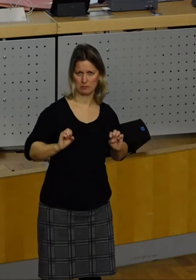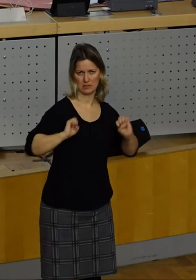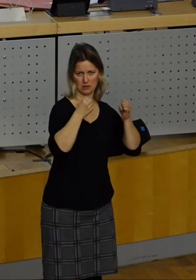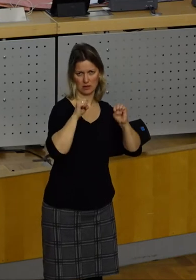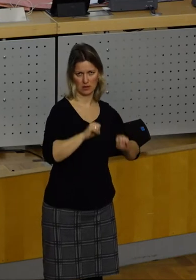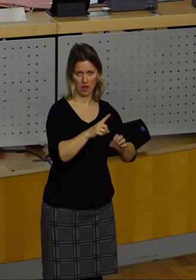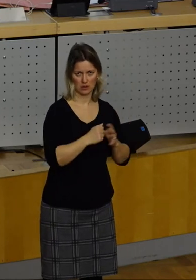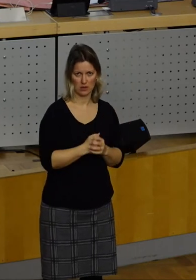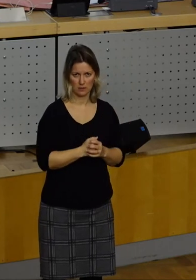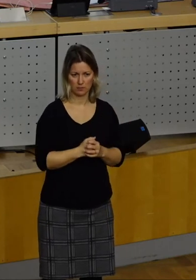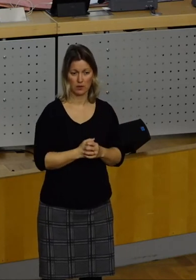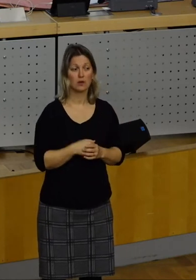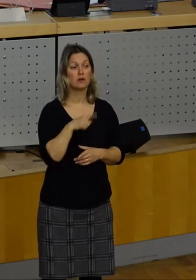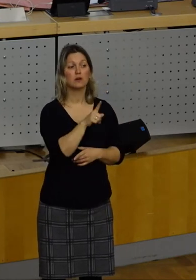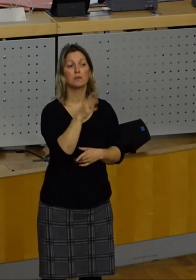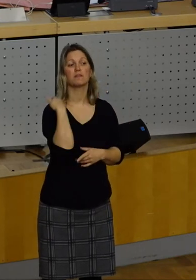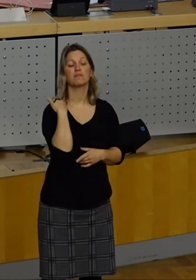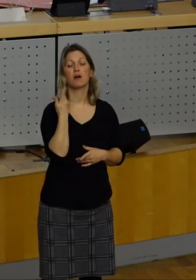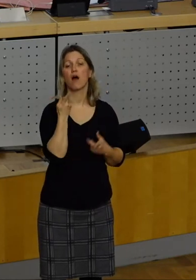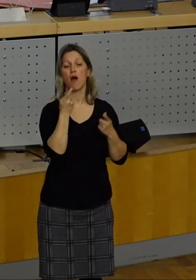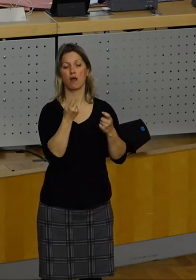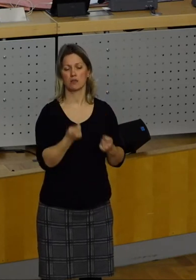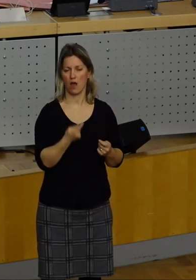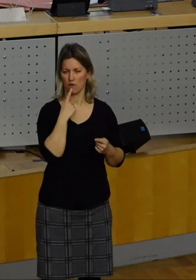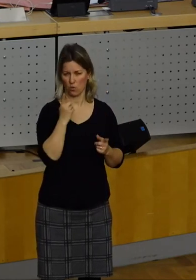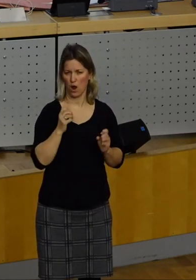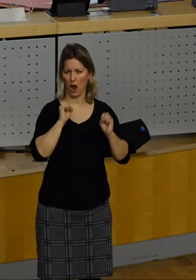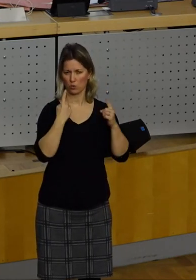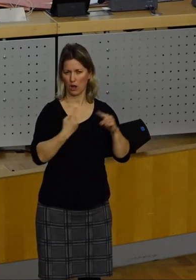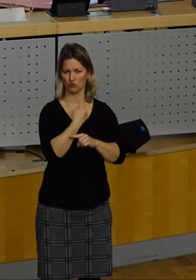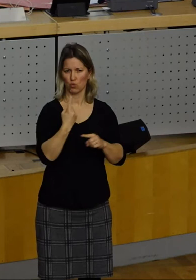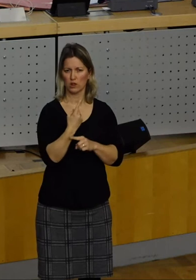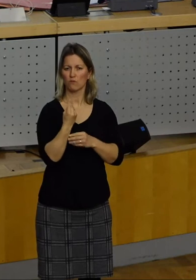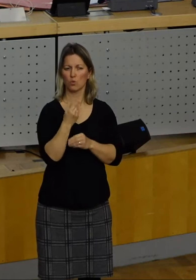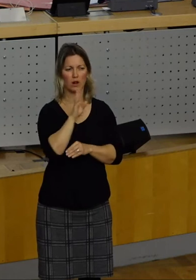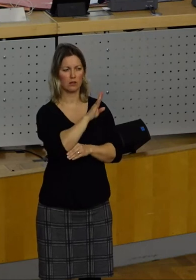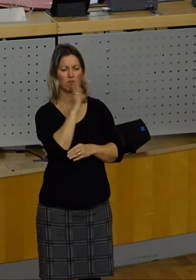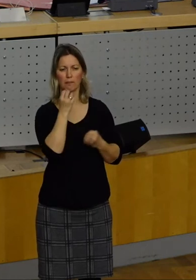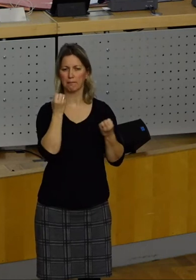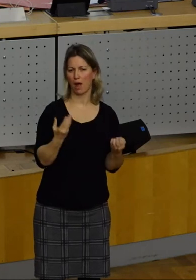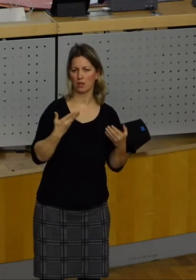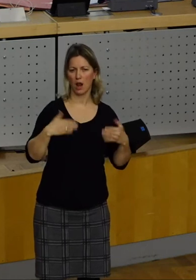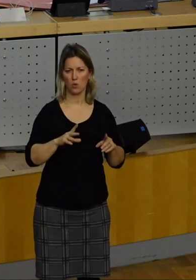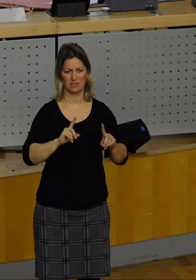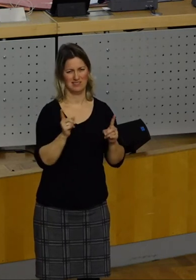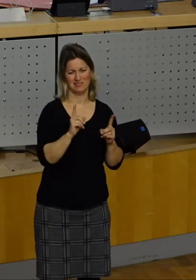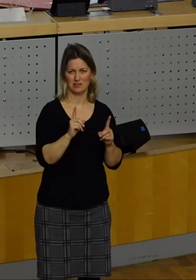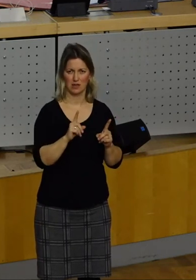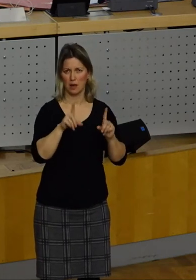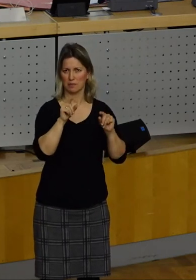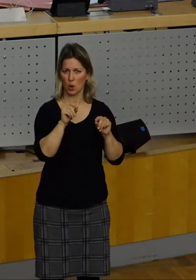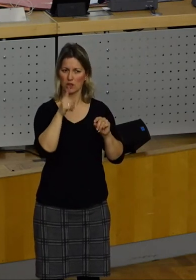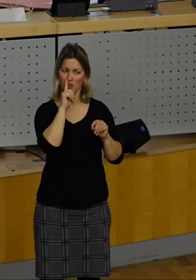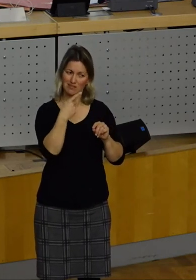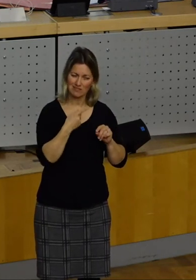Aus dem Gefühl der Machtlosigkeit, das in dem Antrag zur aktuellen Stunde beschrieben ist, holt man so, glaube ich, die Bürgerinnen nur hinaus mit der Möglichkeit der